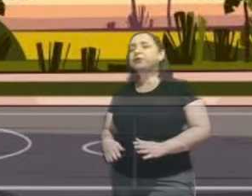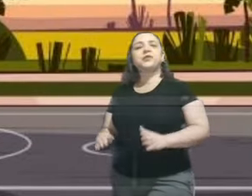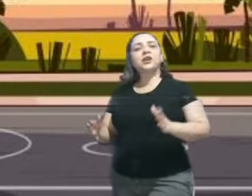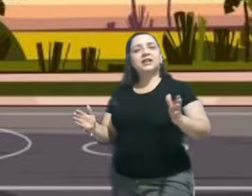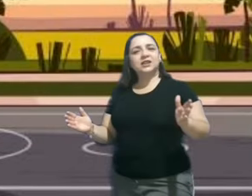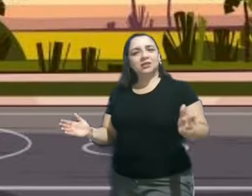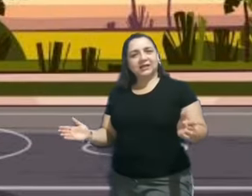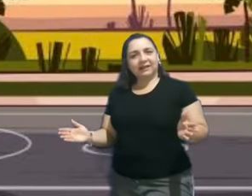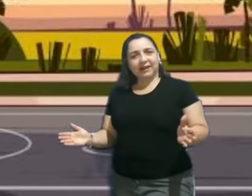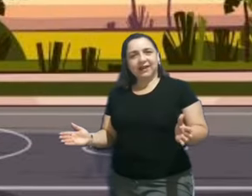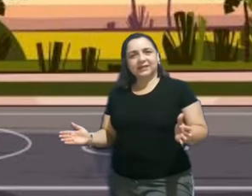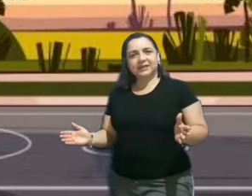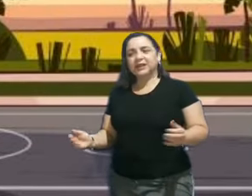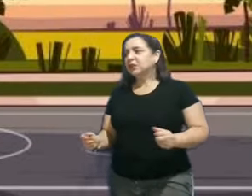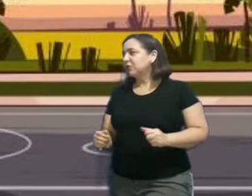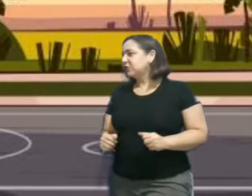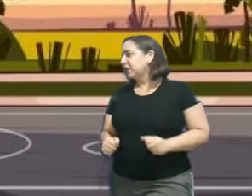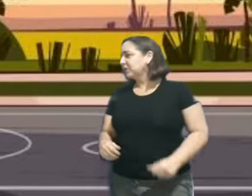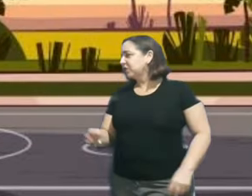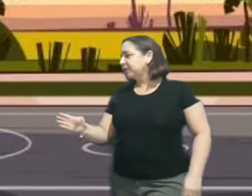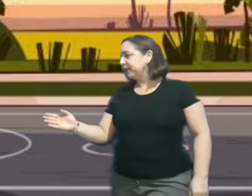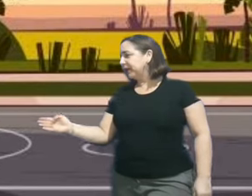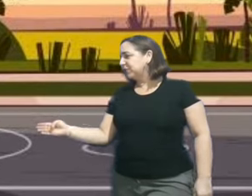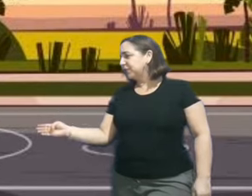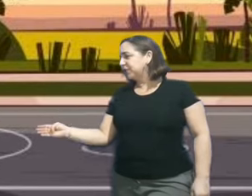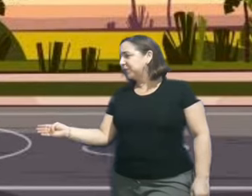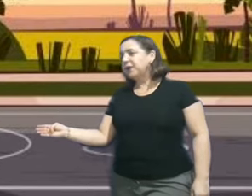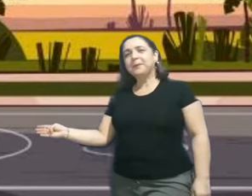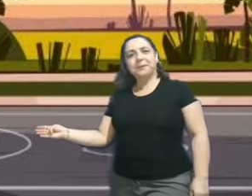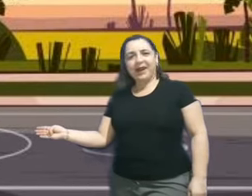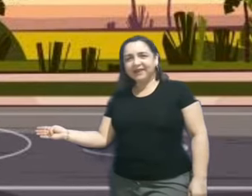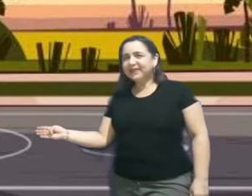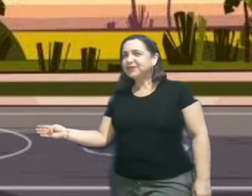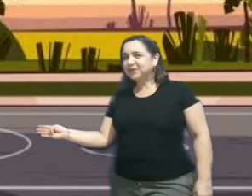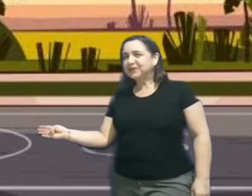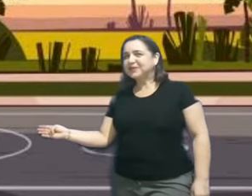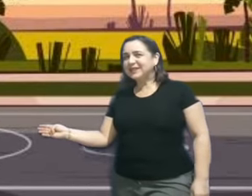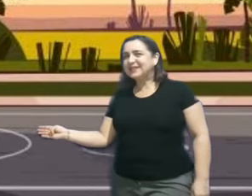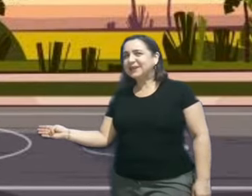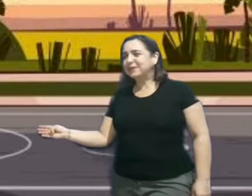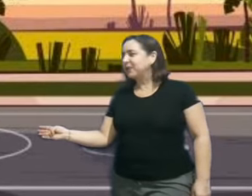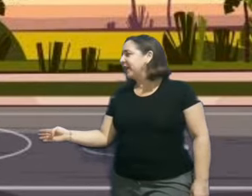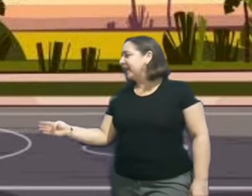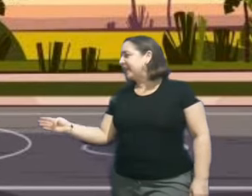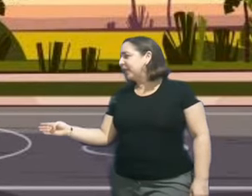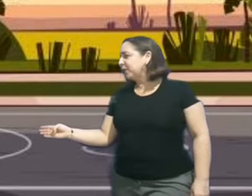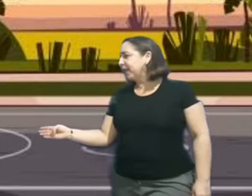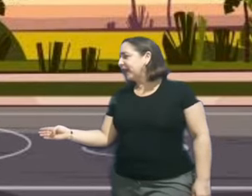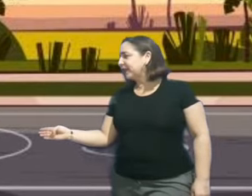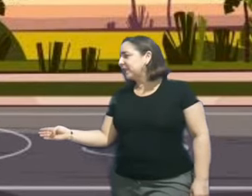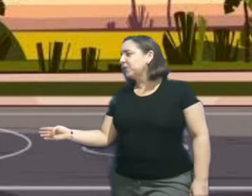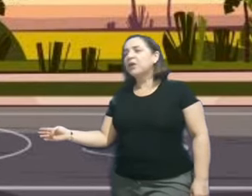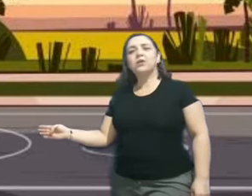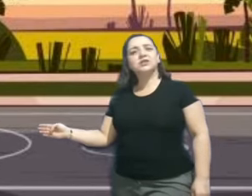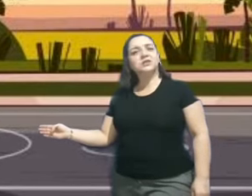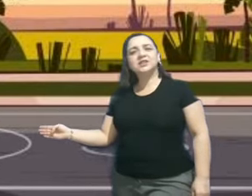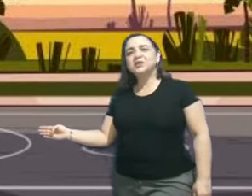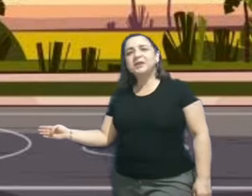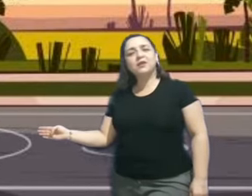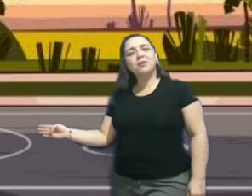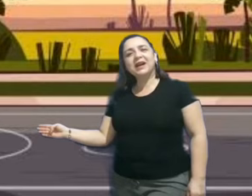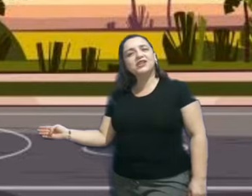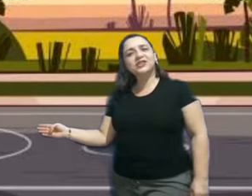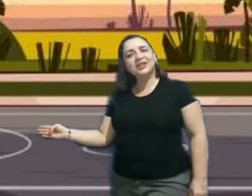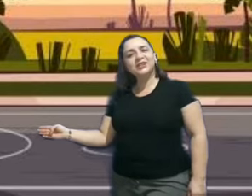Fora da nossa classe, nós temos o ambiente do parquinho que vocês amam. E é no parquinho, onde